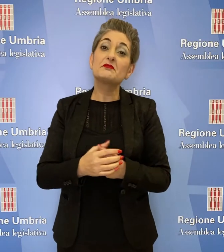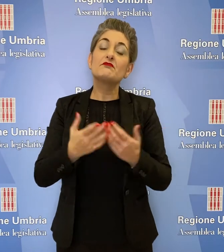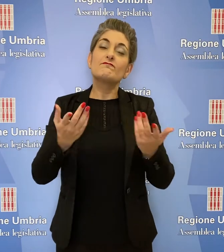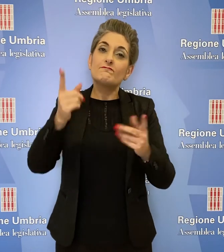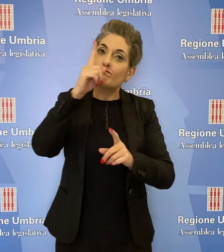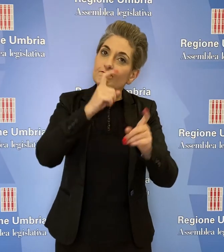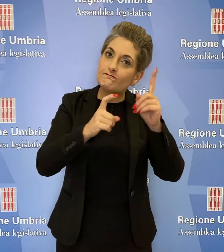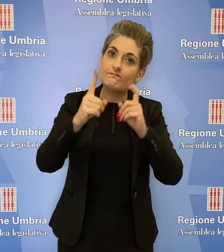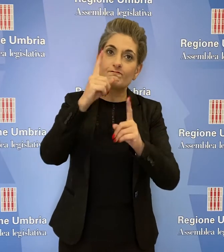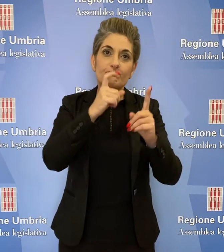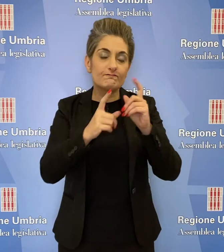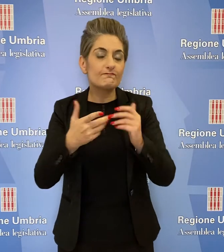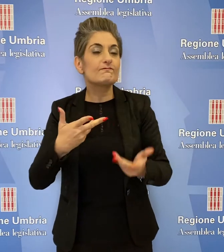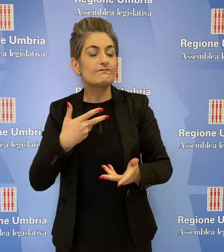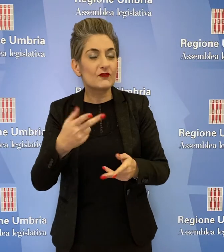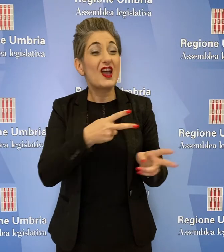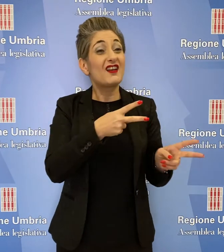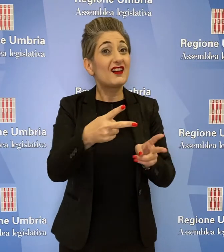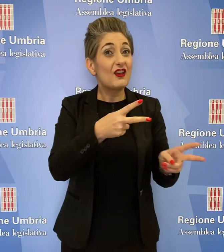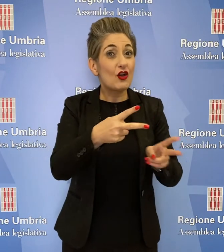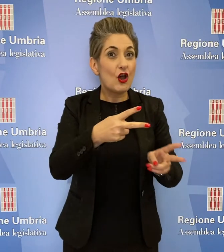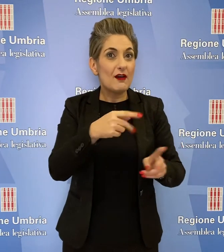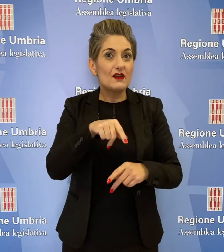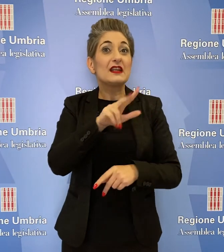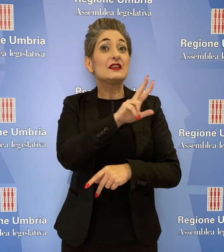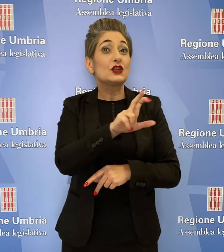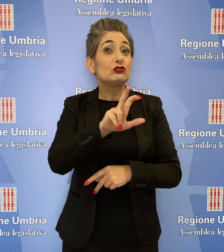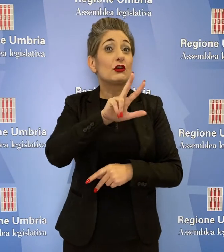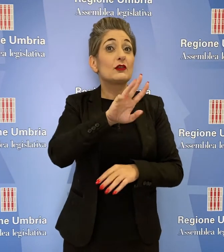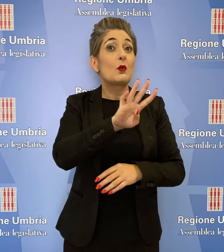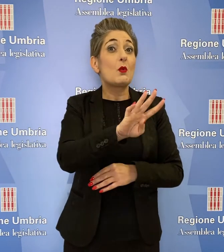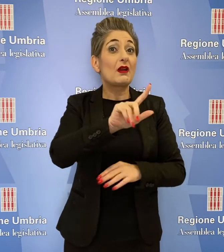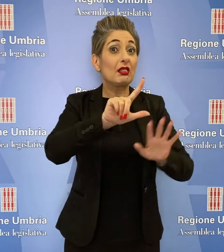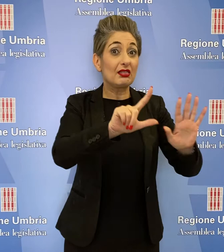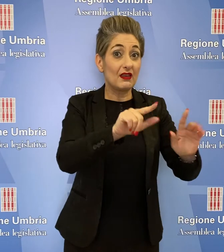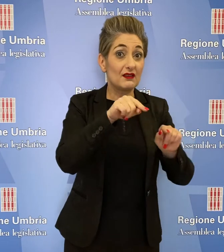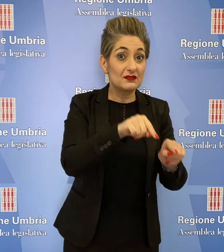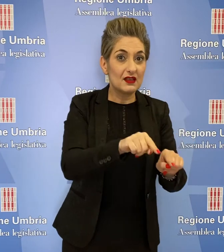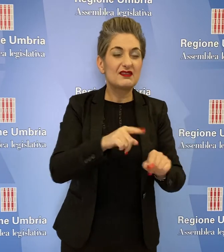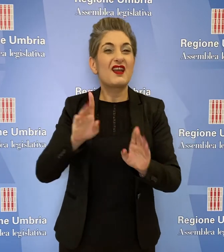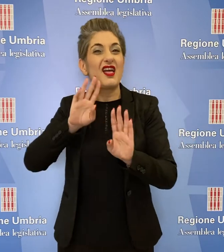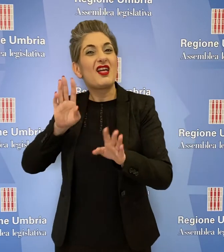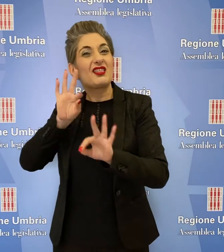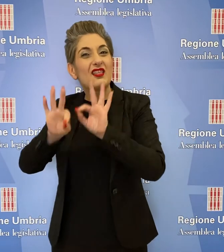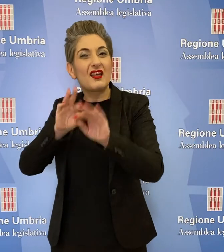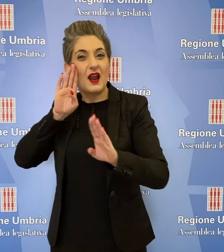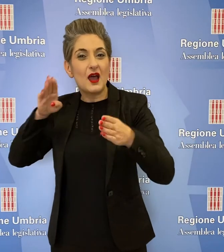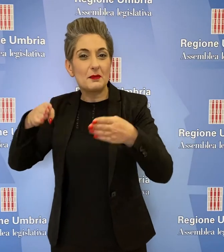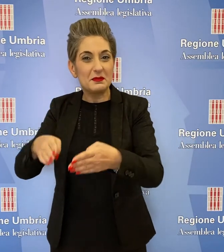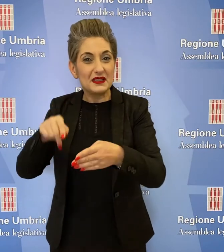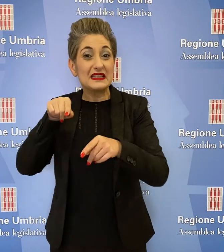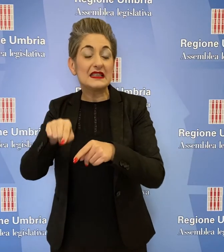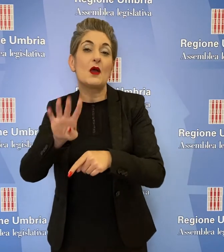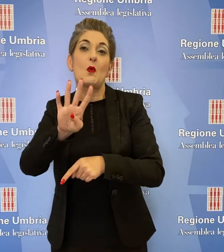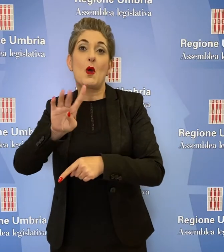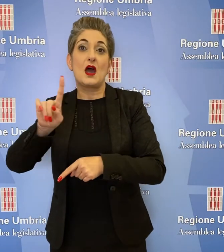Preoccupano i dati dei ricoveri, sono 347 e quelli in terapia intensiva sono 41.